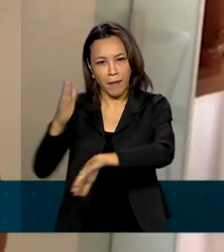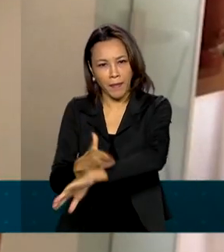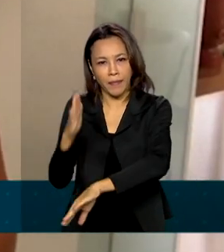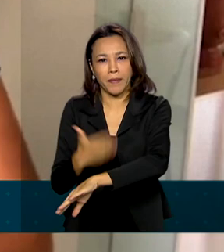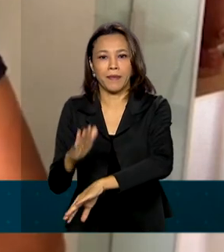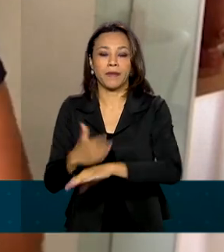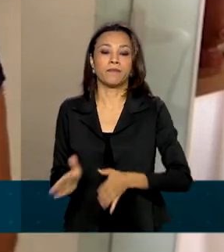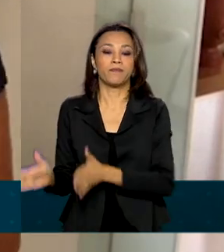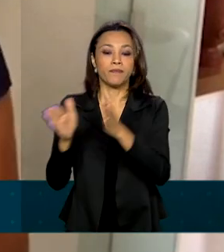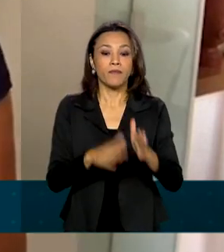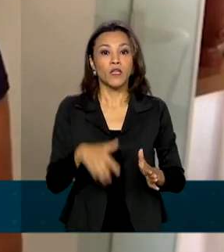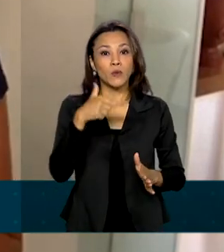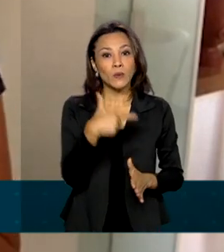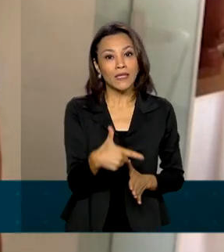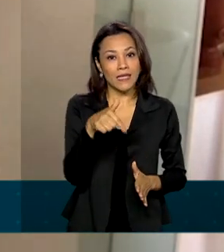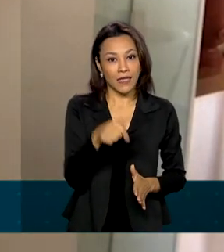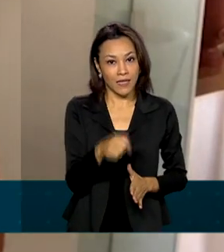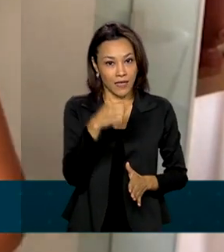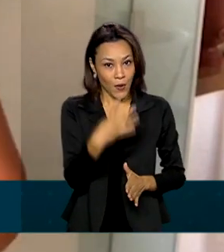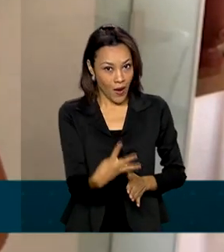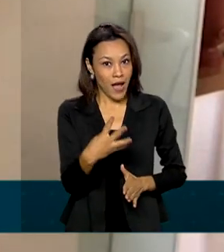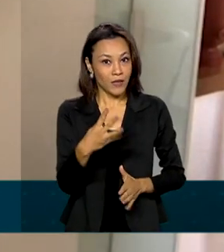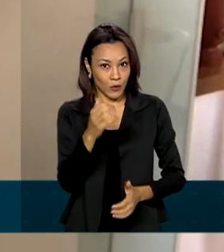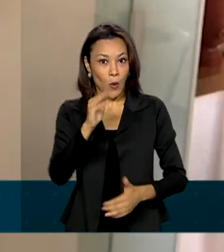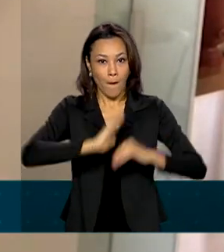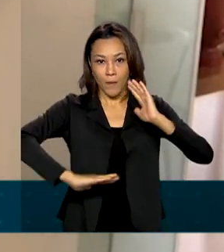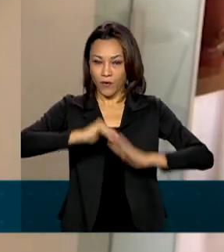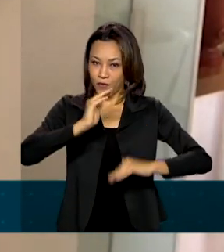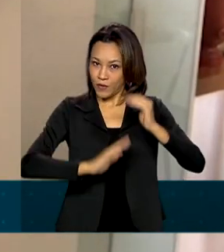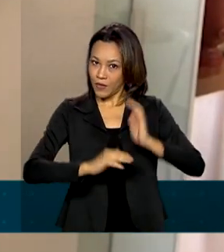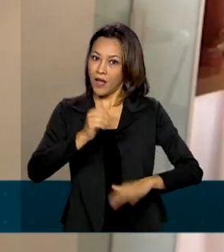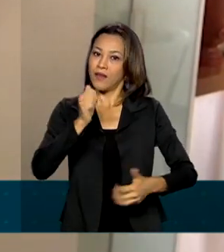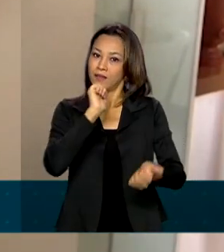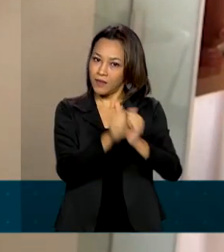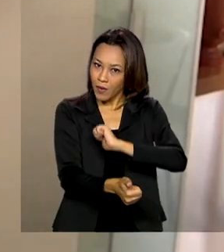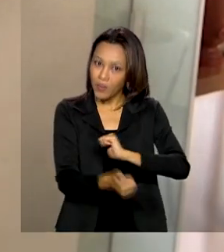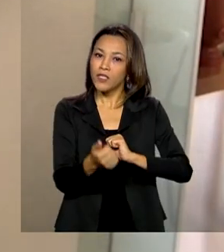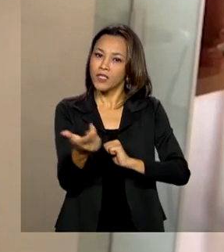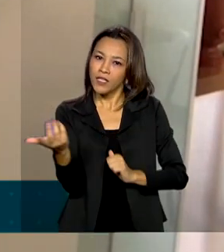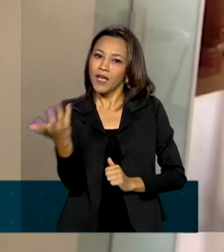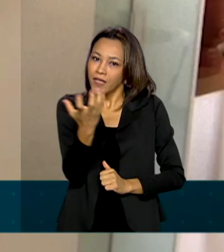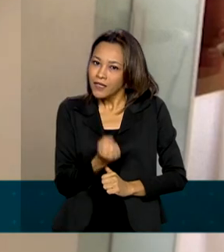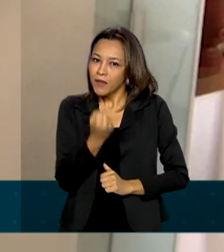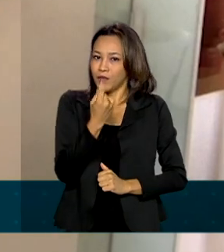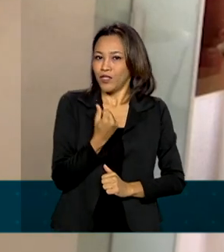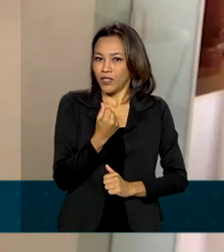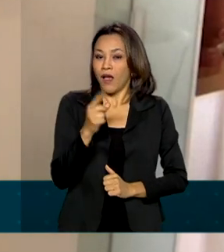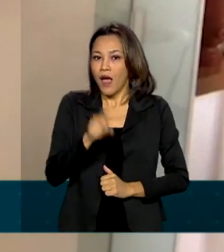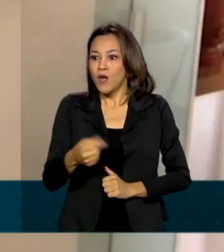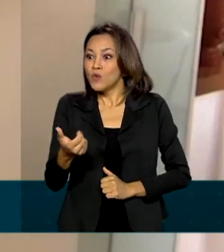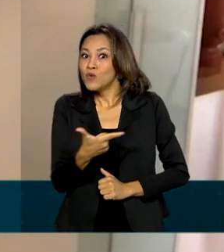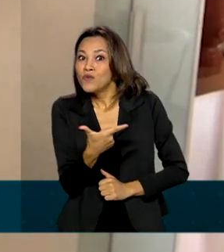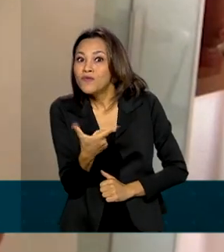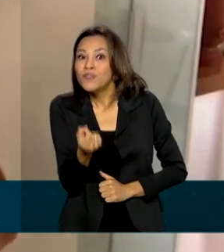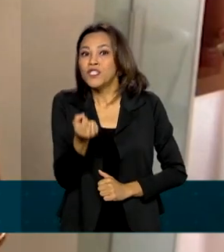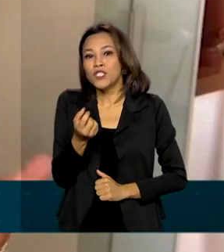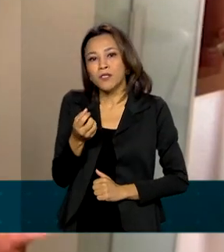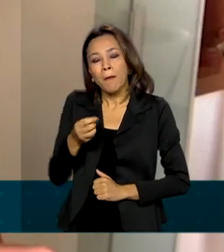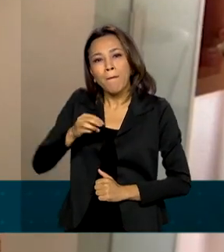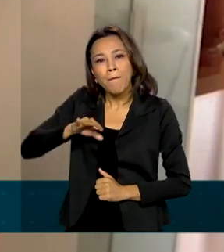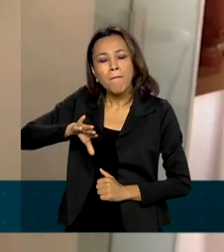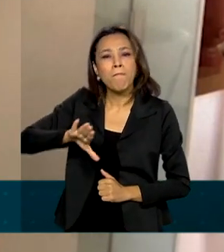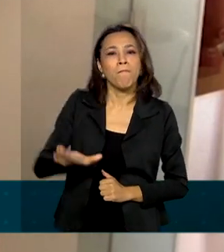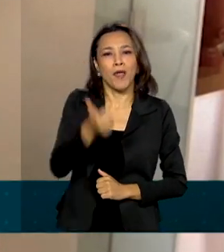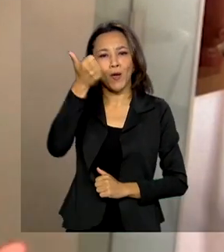274 atletas beneficiados pelo Bolsa Pódio. Eles estão entre os 20 melhores do mundo e